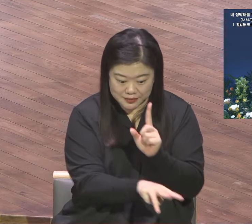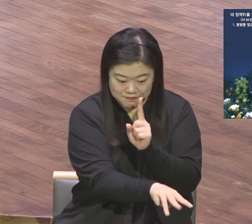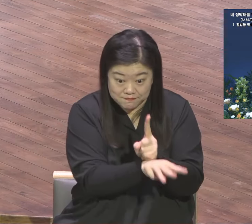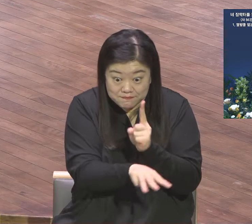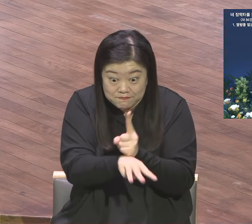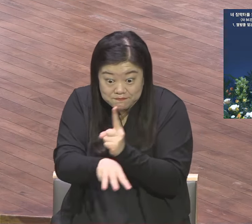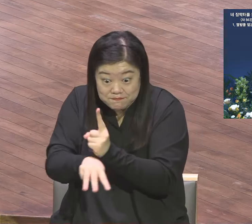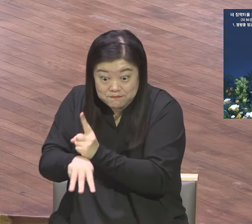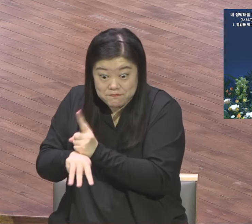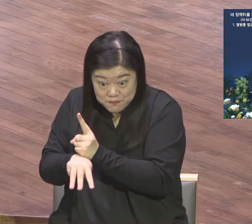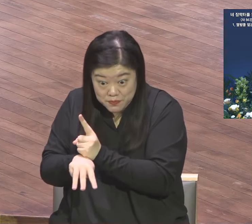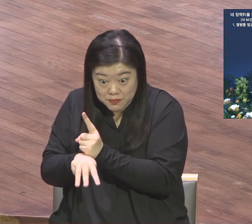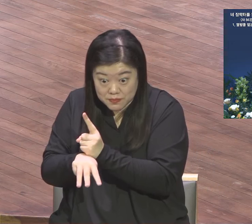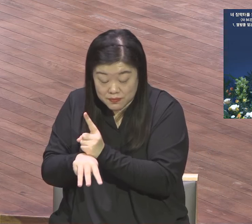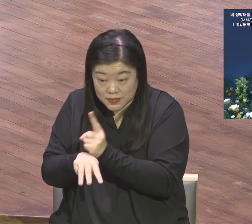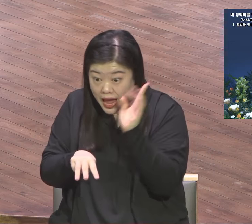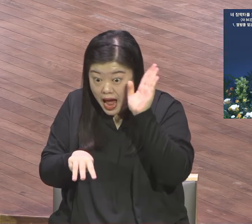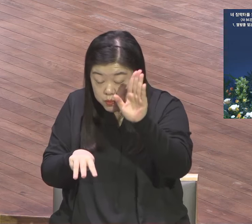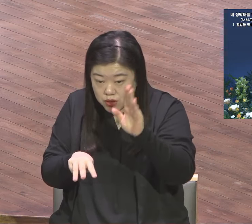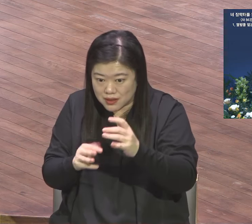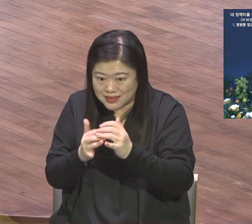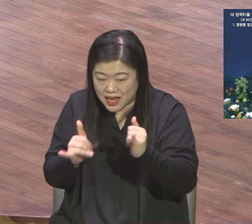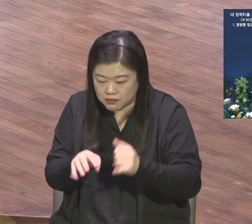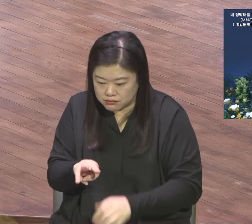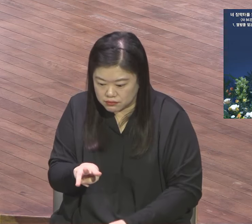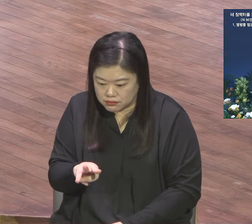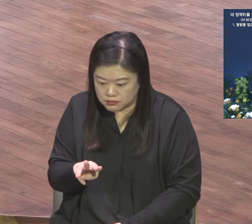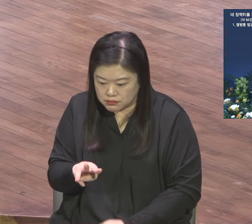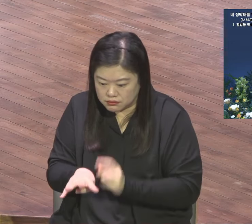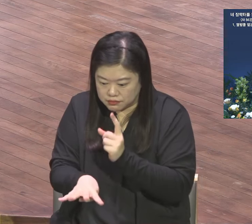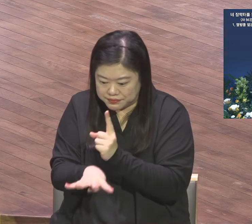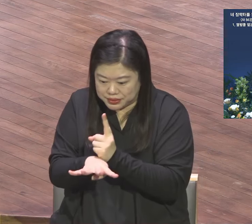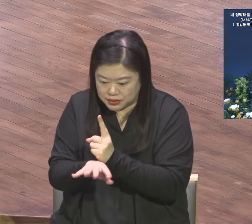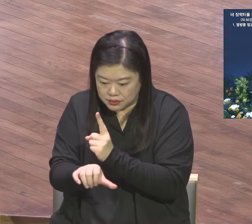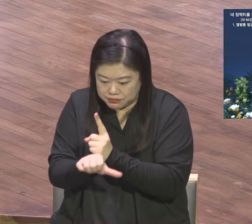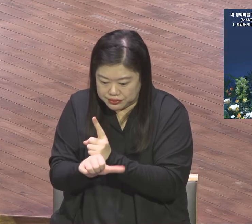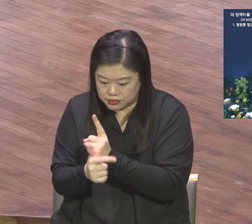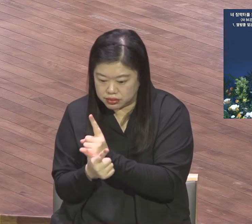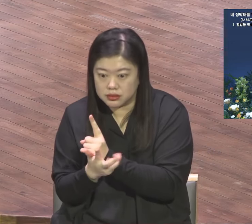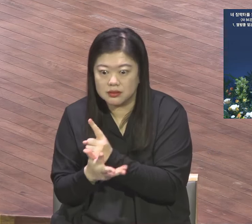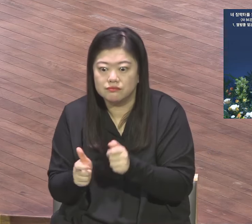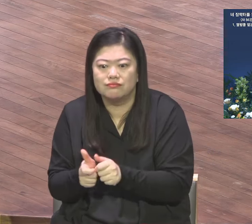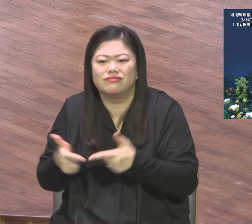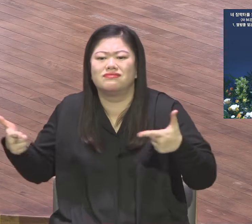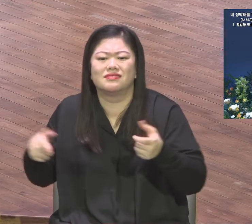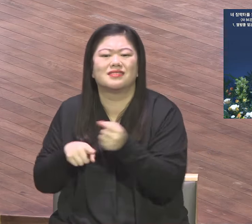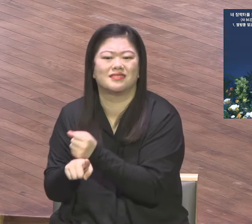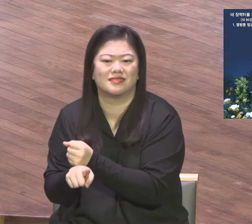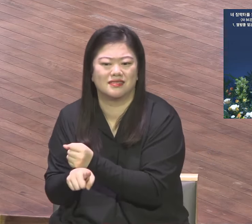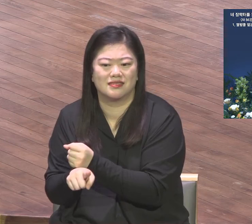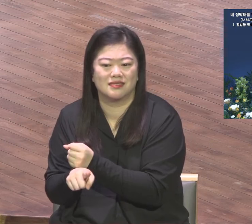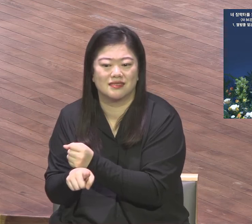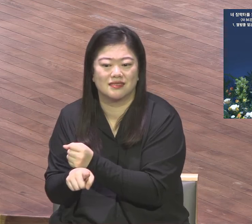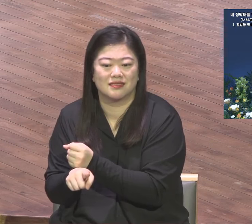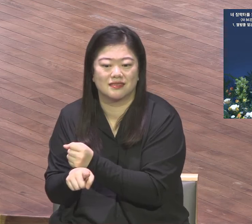체험해 보라는 얘기입니다. 무엇보다도 321조가 중요합니다. 321조 은약의 원팀